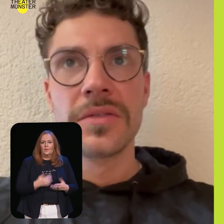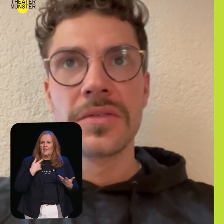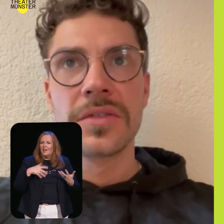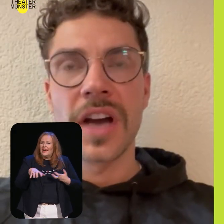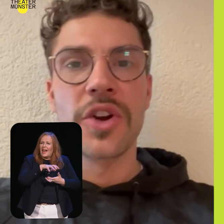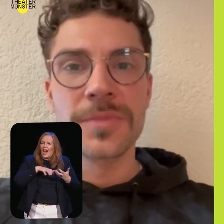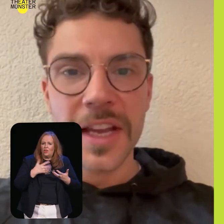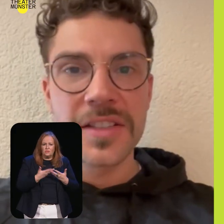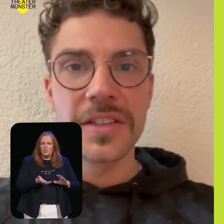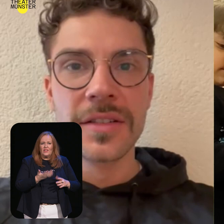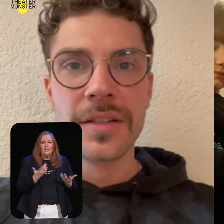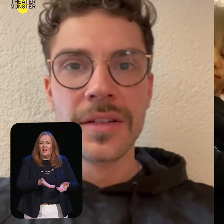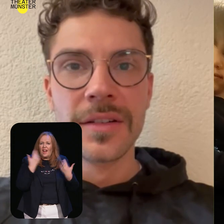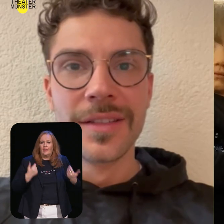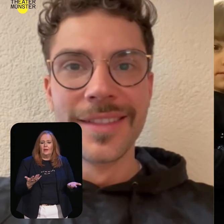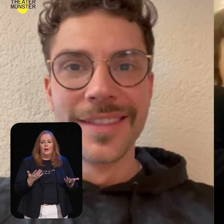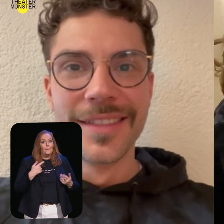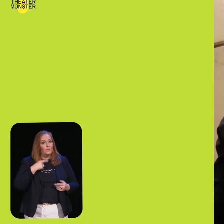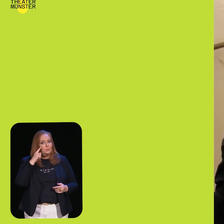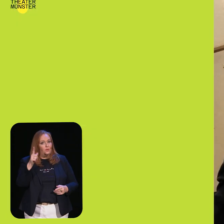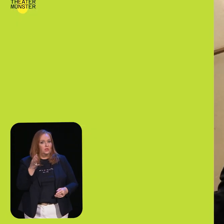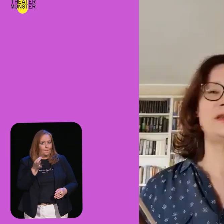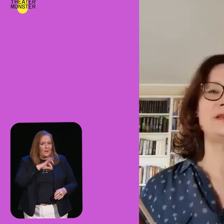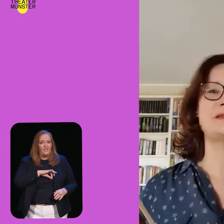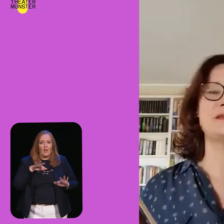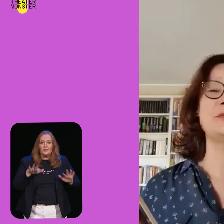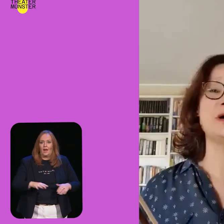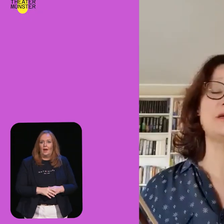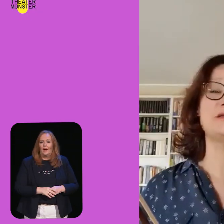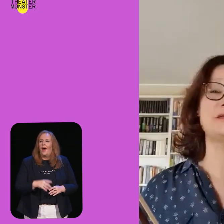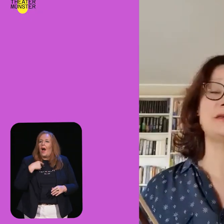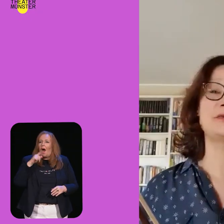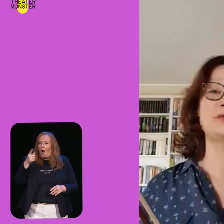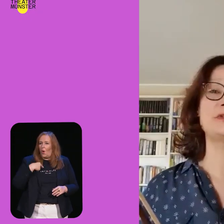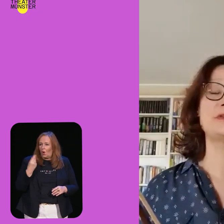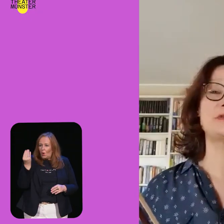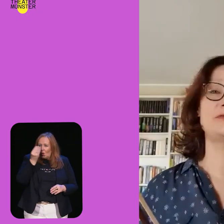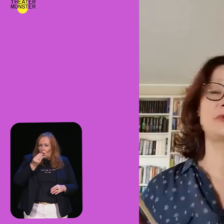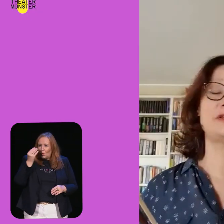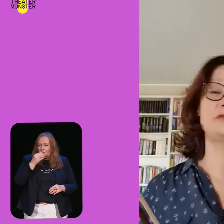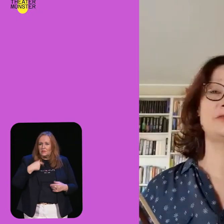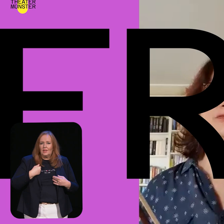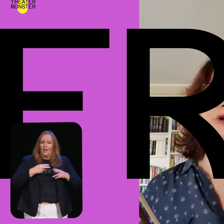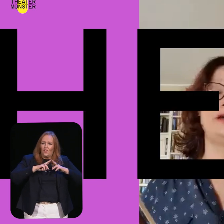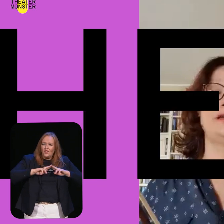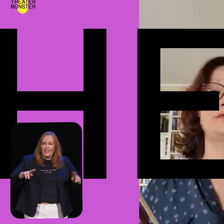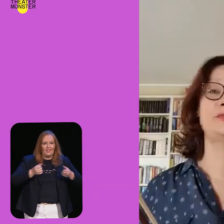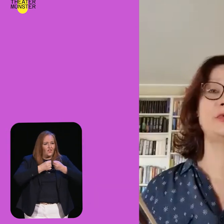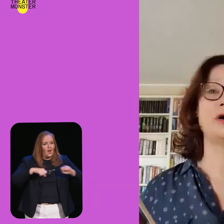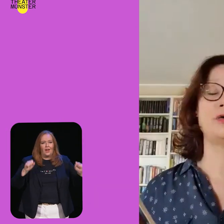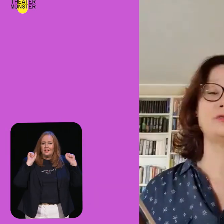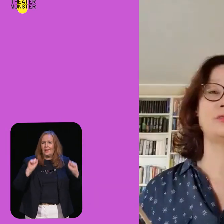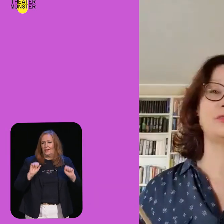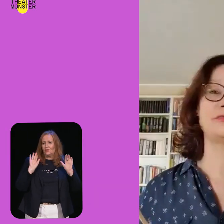Karren aus dem Dreck zieht. Dass sie sich ihrer Privilegien bewusst sind. Dass sie immer ihre Kunst in Frieden und Freiheit